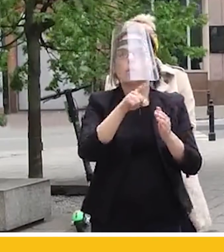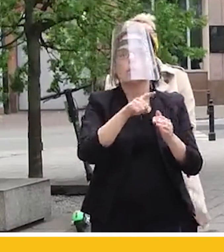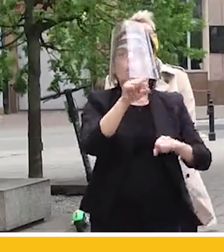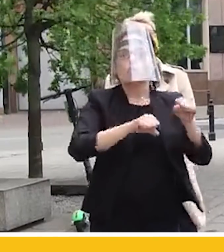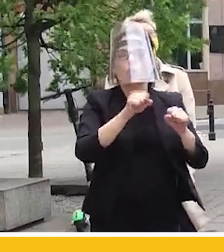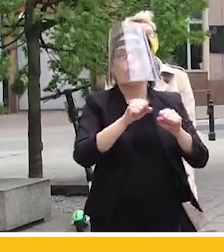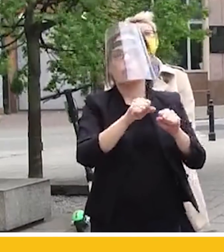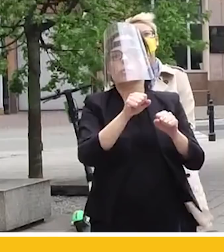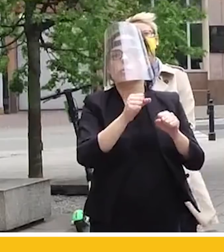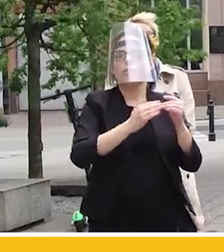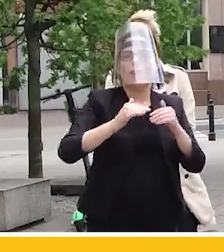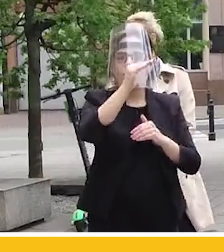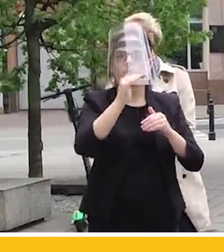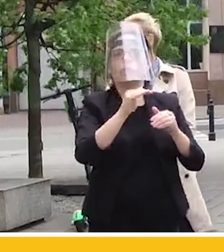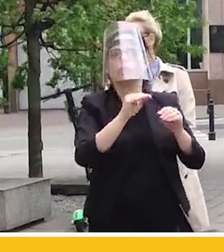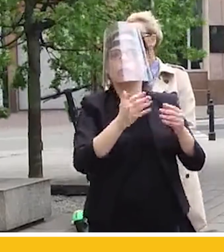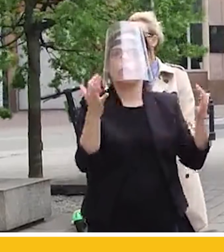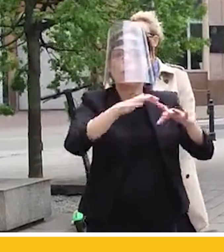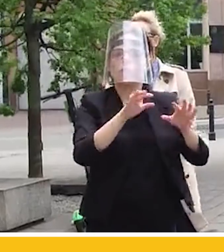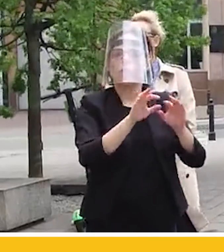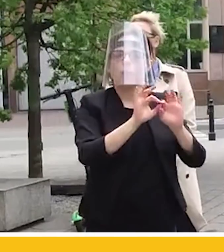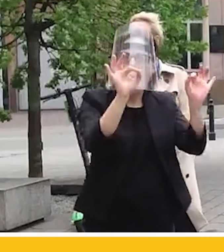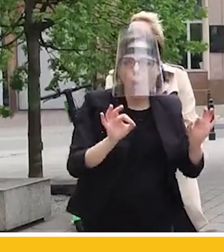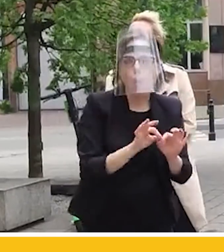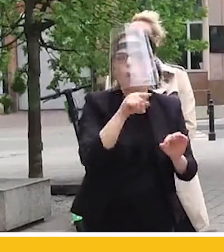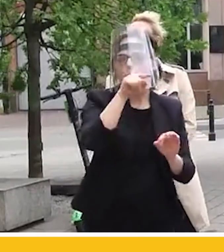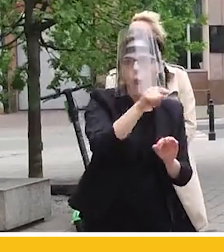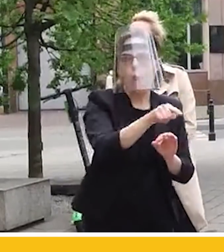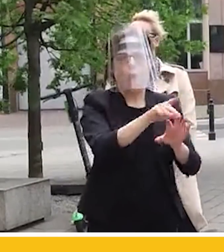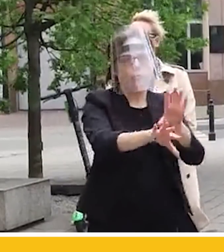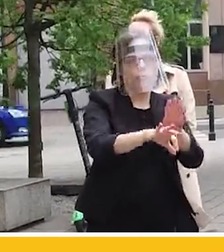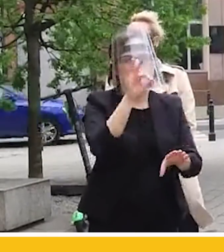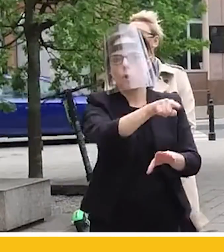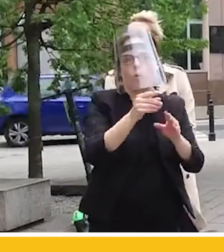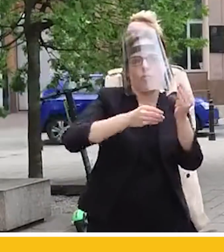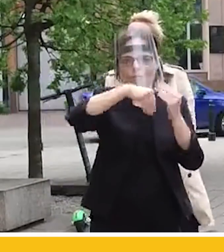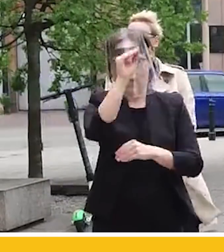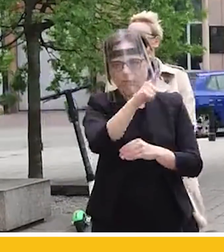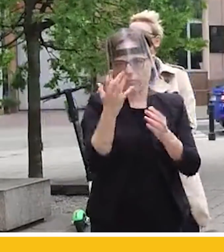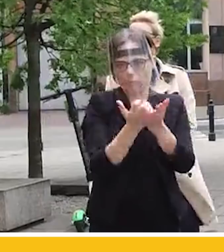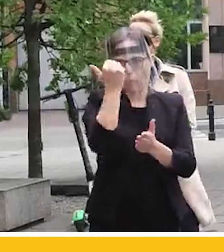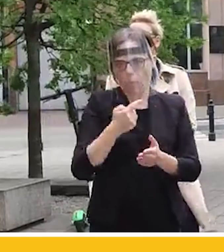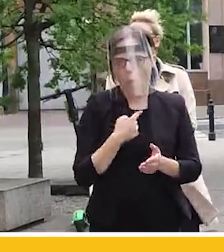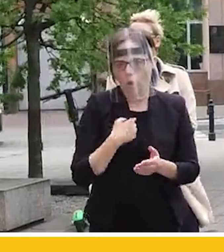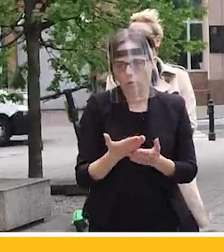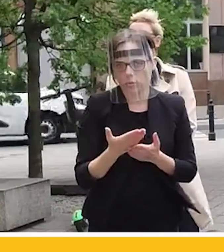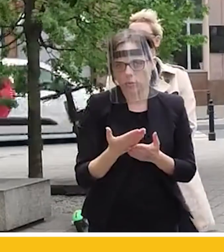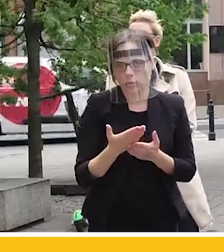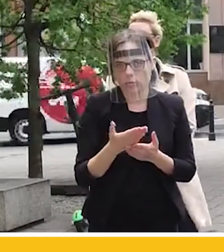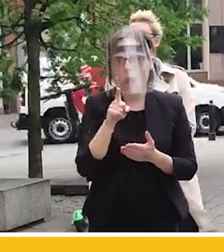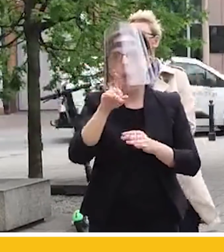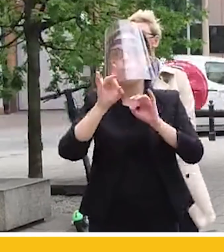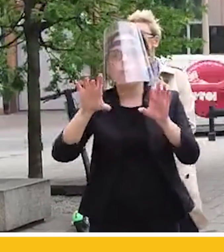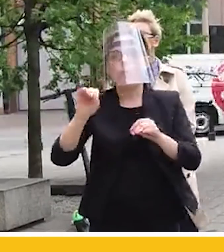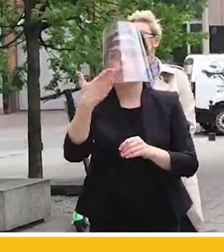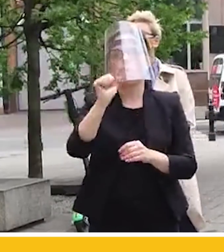sędziów Sądu Najwyższego. Bo uzyskał większość jako jedyny podczas obrad tegoż zgromadzenia. Nominacja profesor